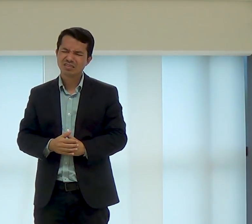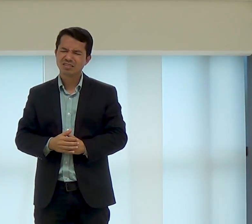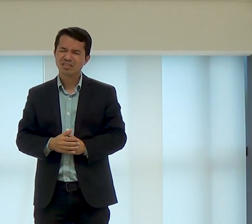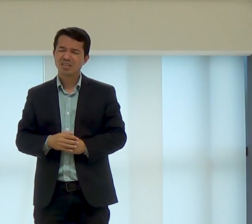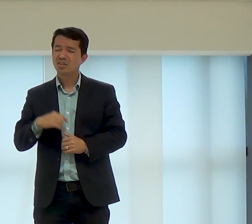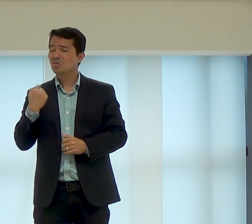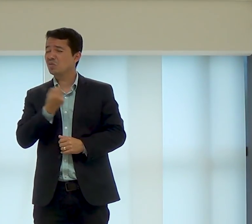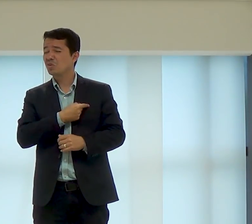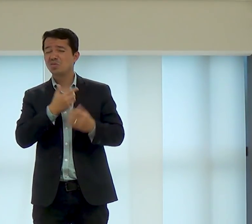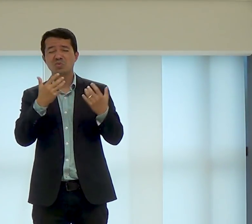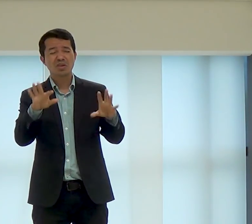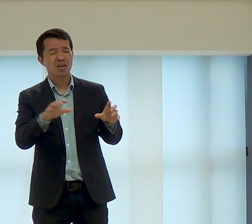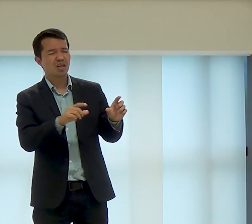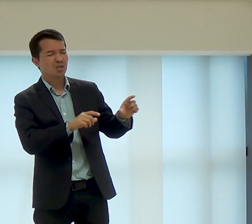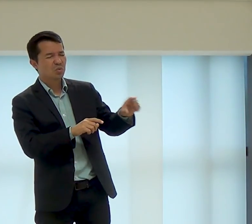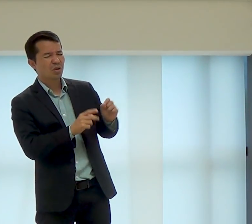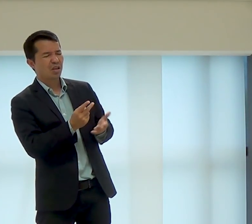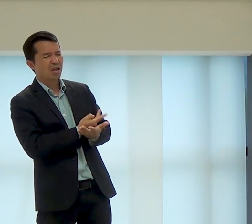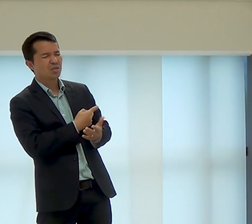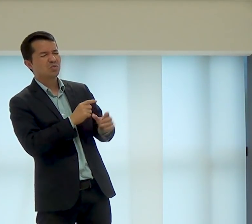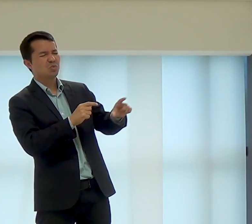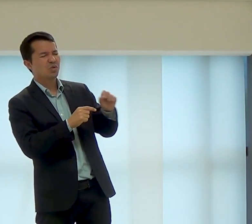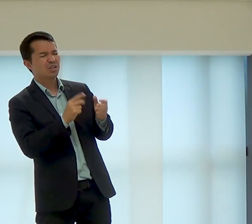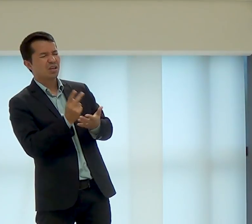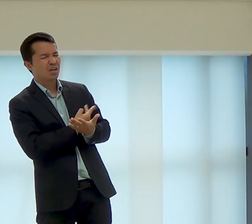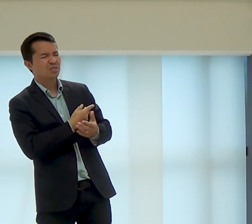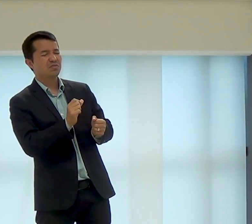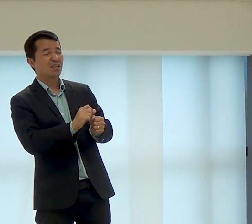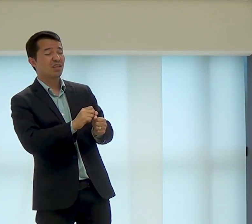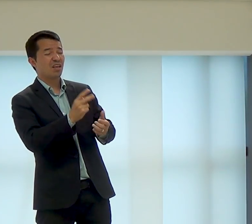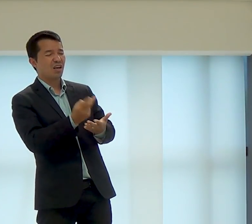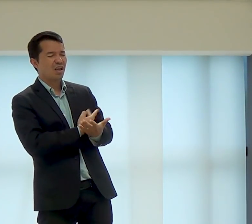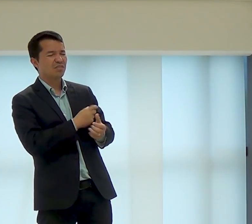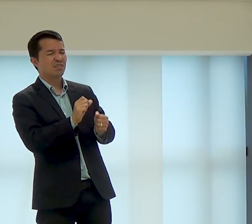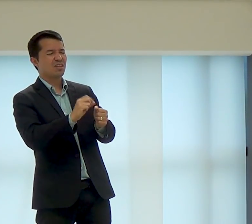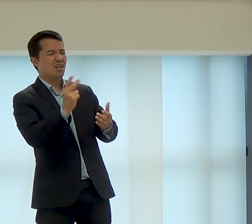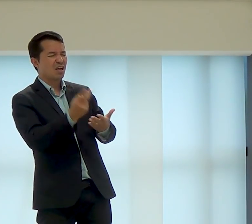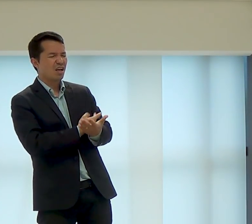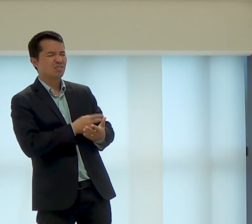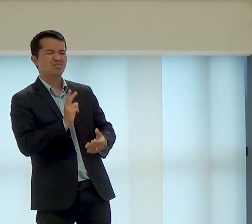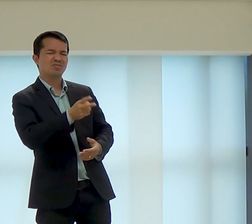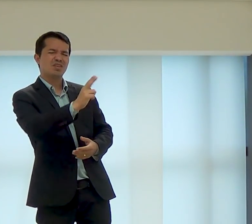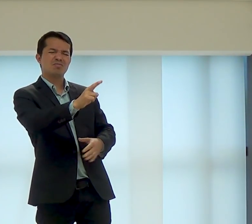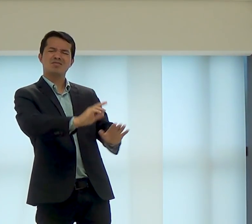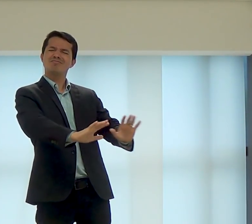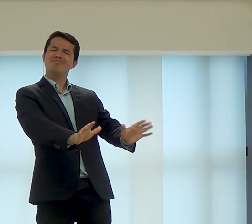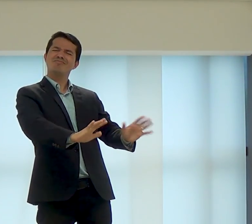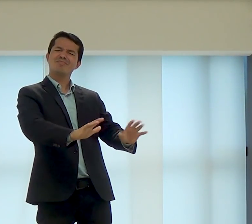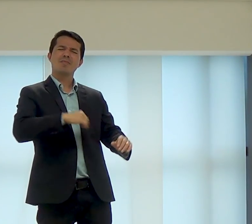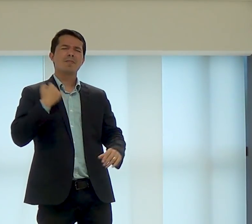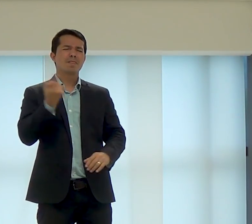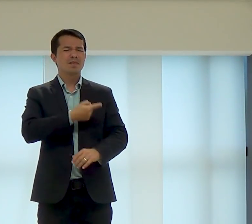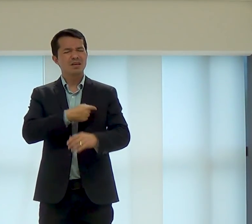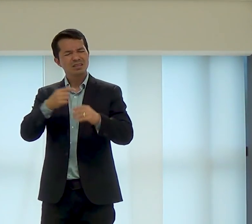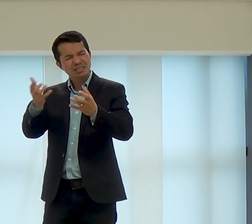obedientes a Ti, nós não queremos, Senhor, fazer o que é errado, fazer o que é correto,